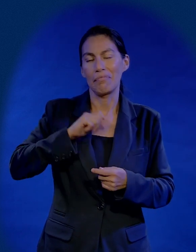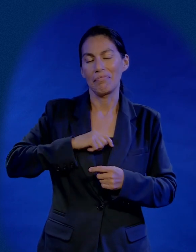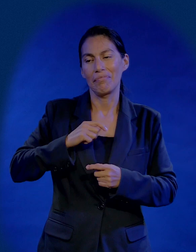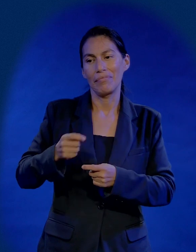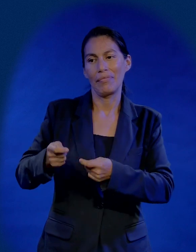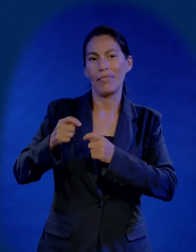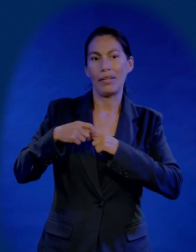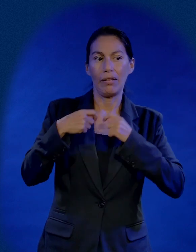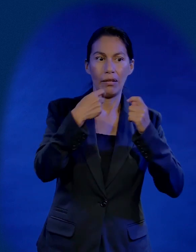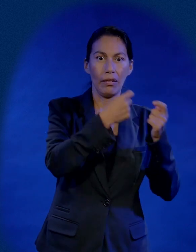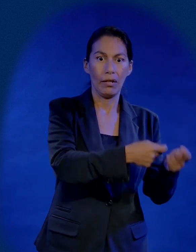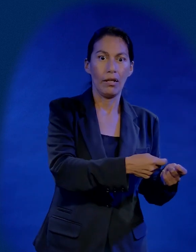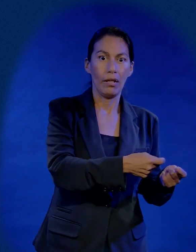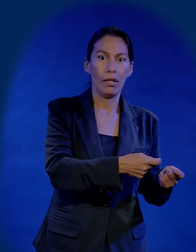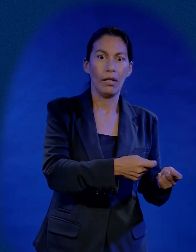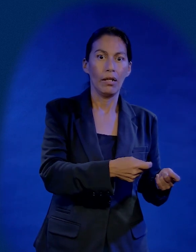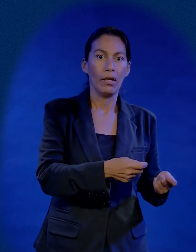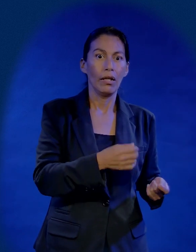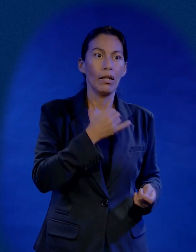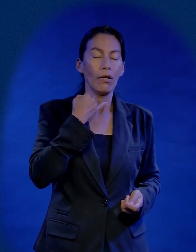ese es el que me va a entregar y de pronto